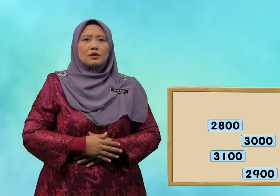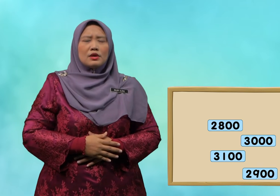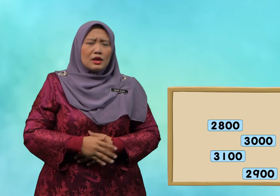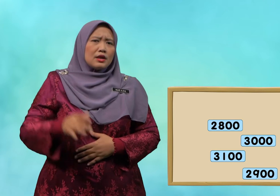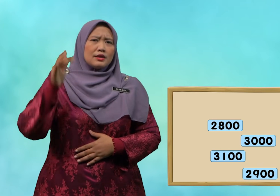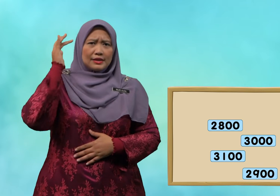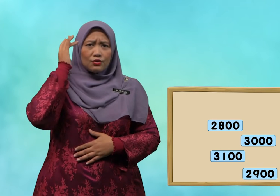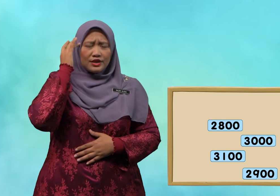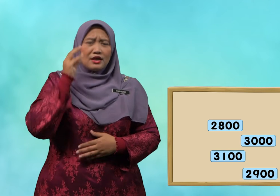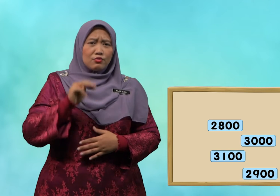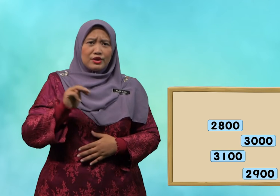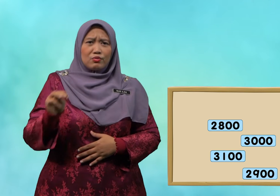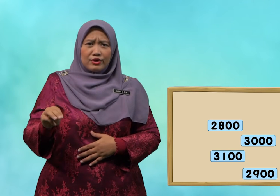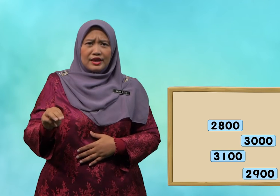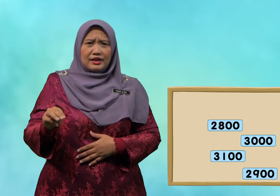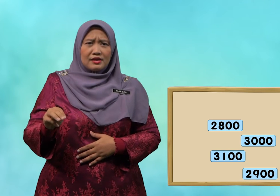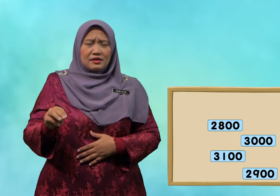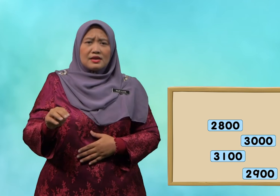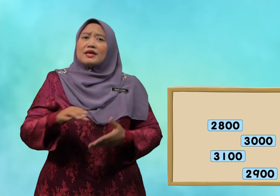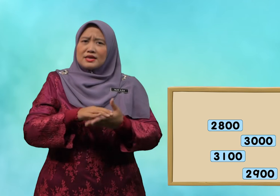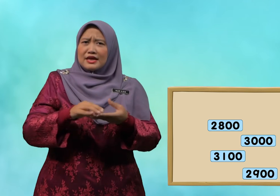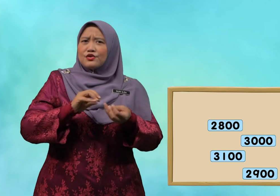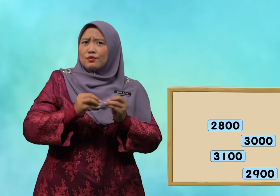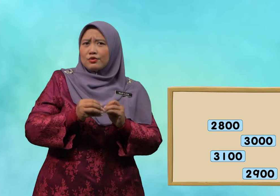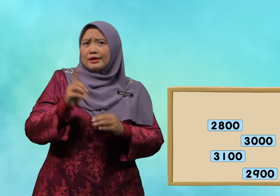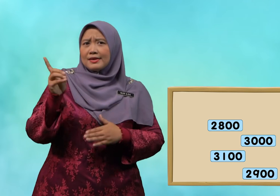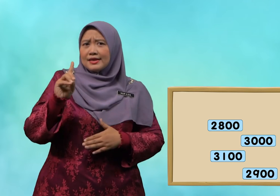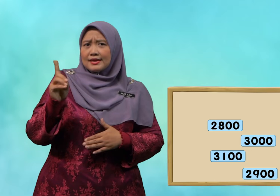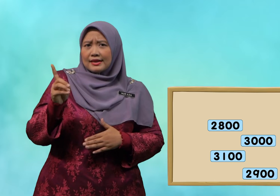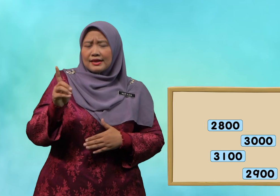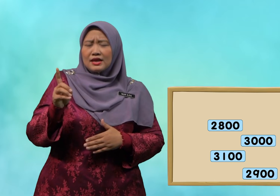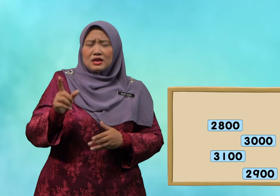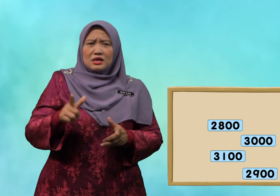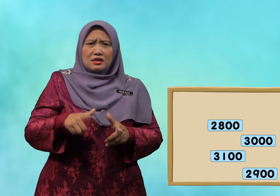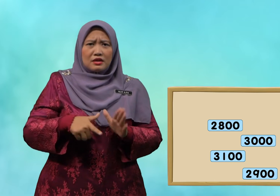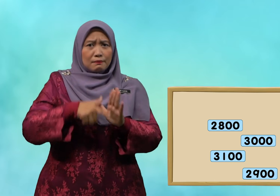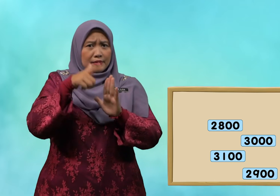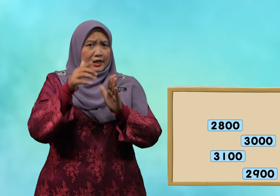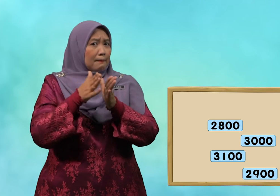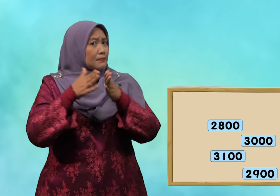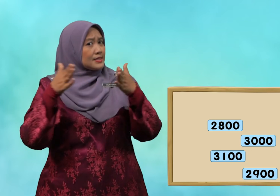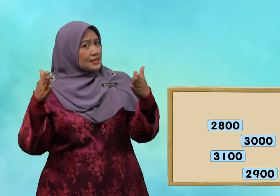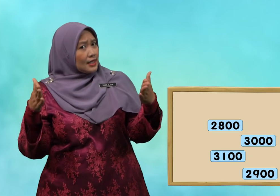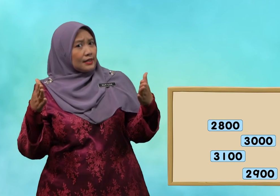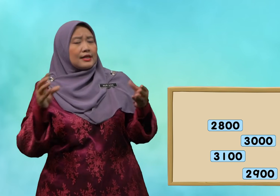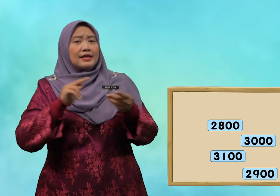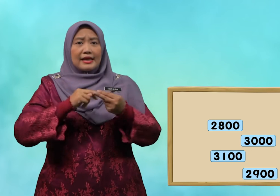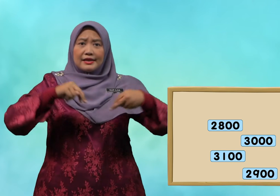Taukah, murid-murid, kad nombor yang manakah lebih besar nilainya?